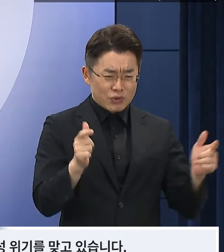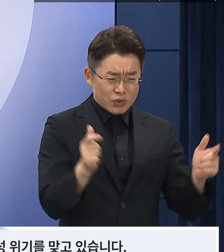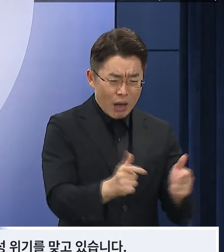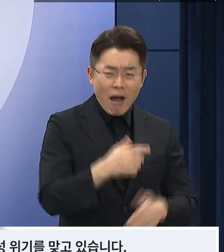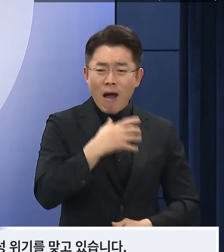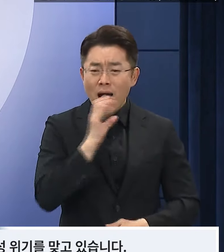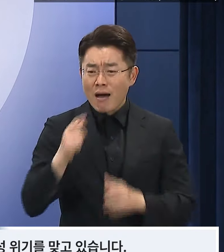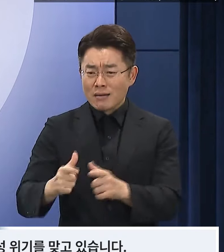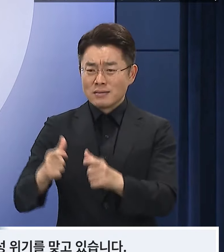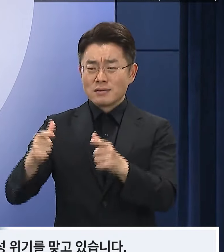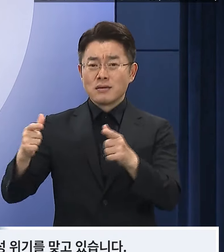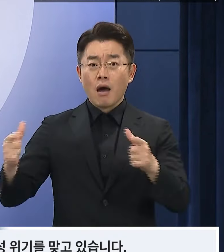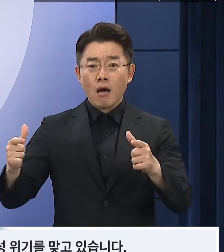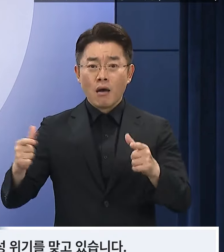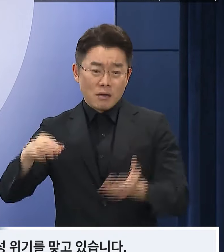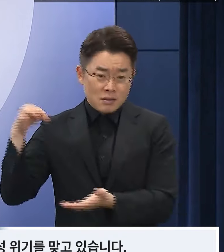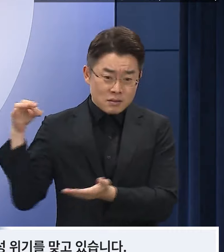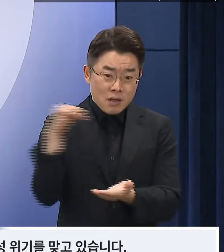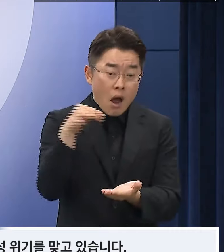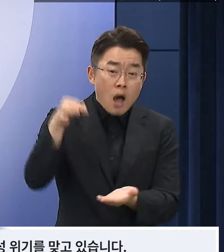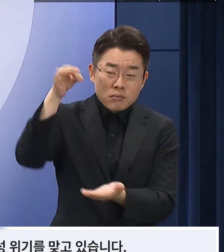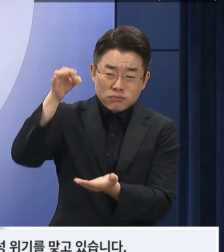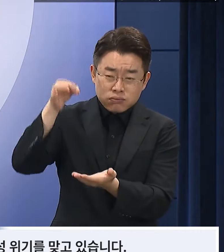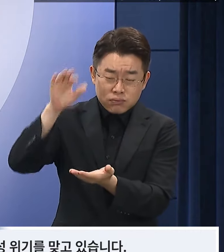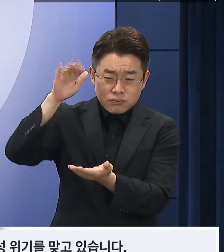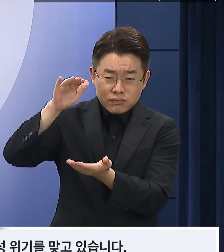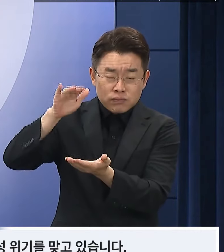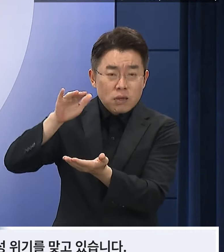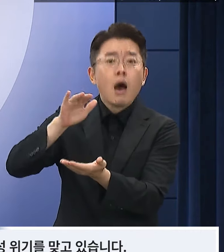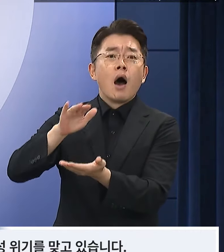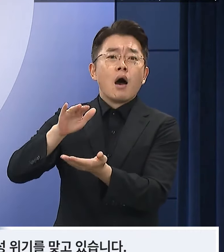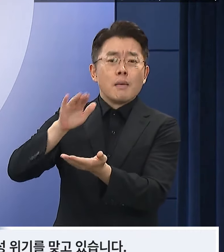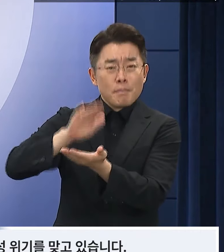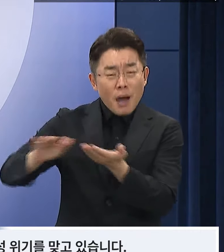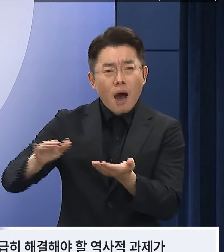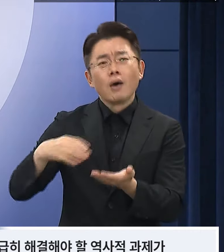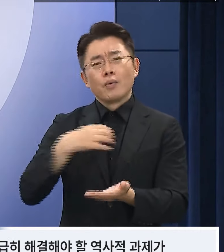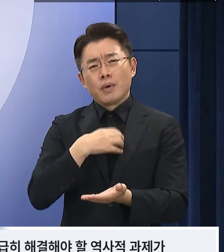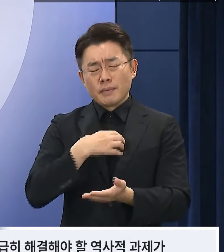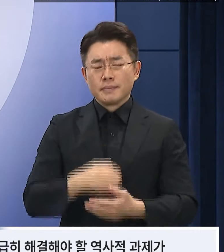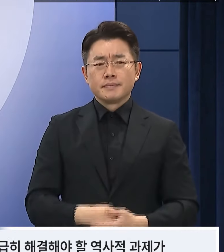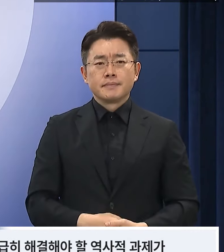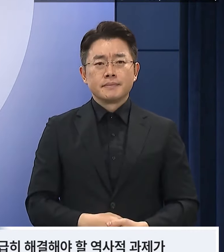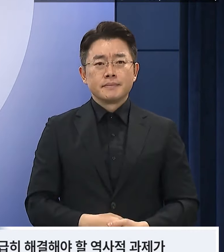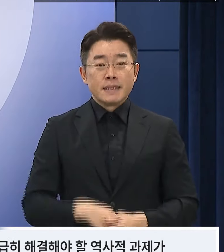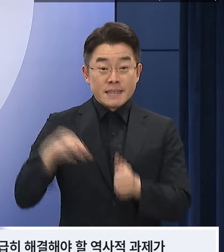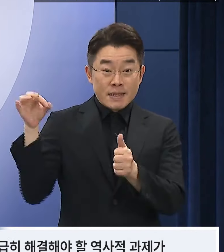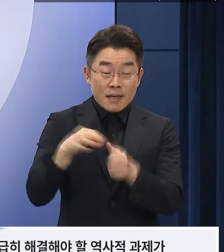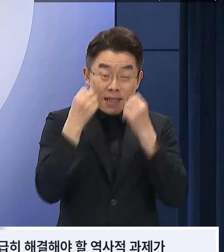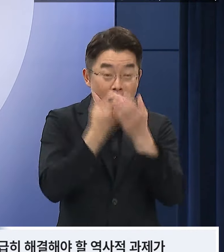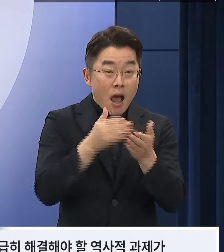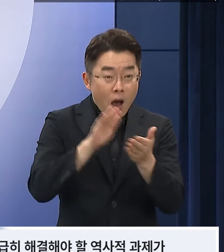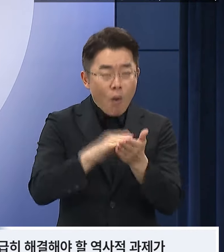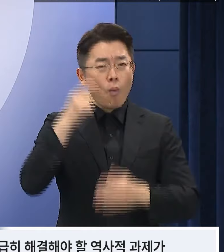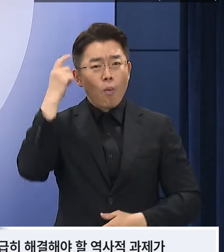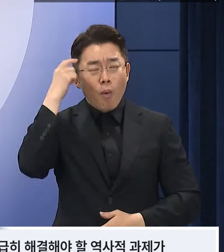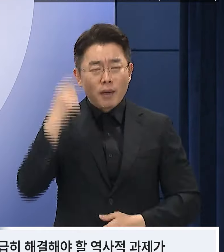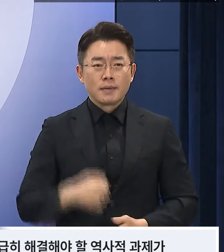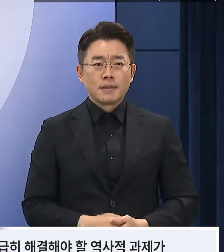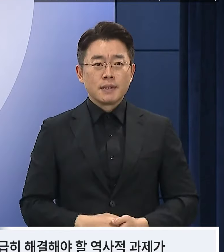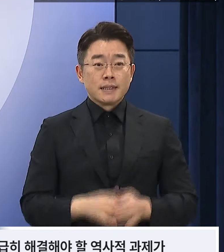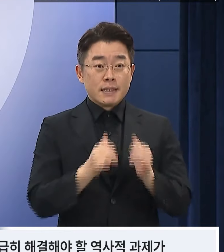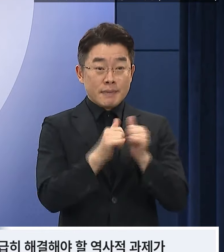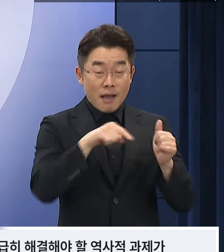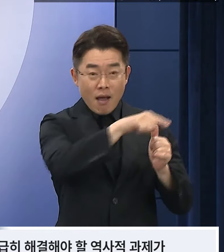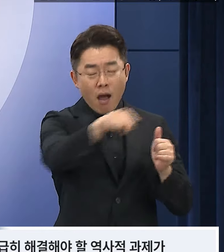고령화로 인해 심각한 지속가능성 위기를 맞고 있습니다. 연금개혁은 국가와 우리 아이들이